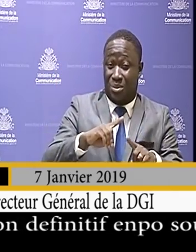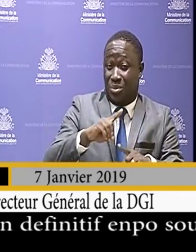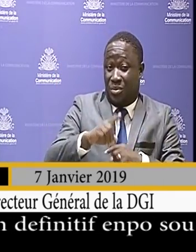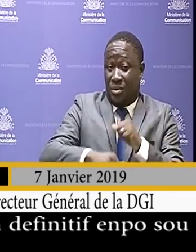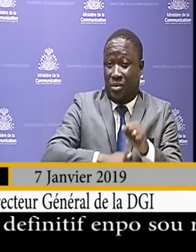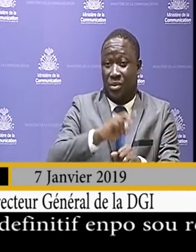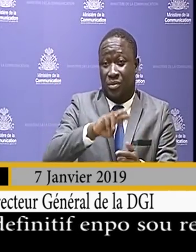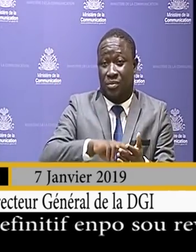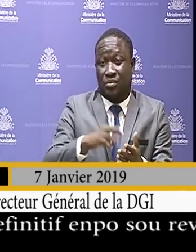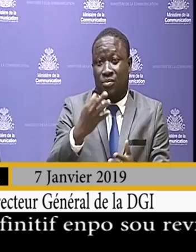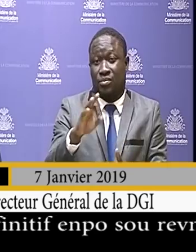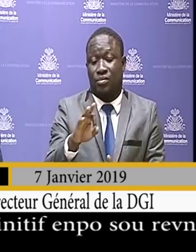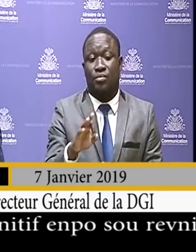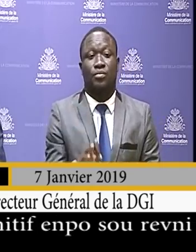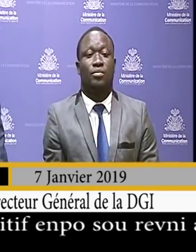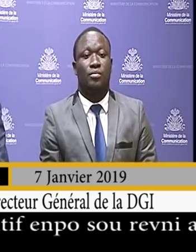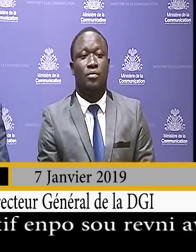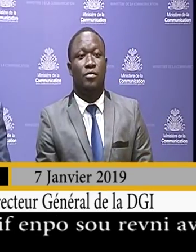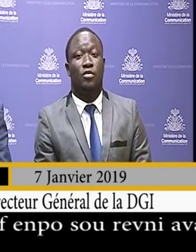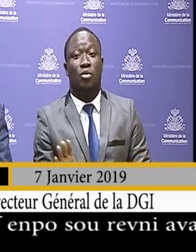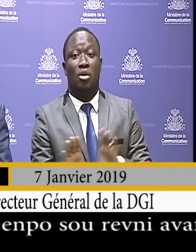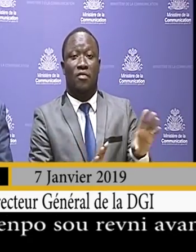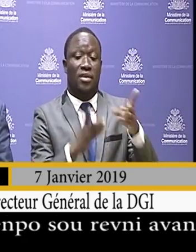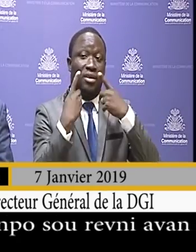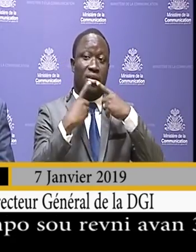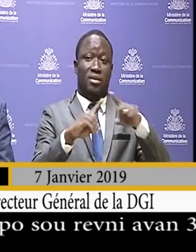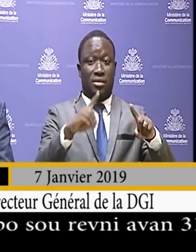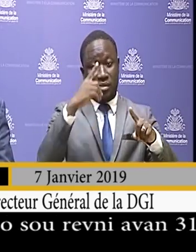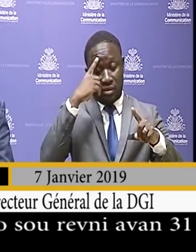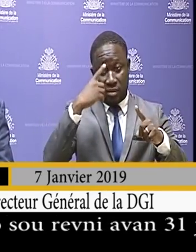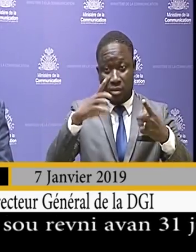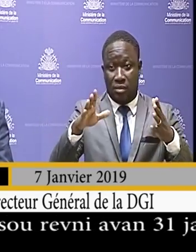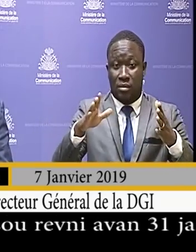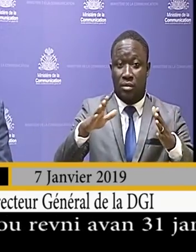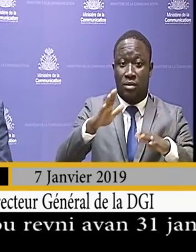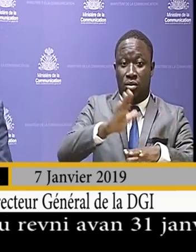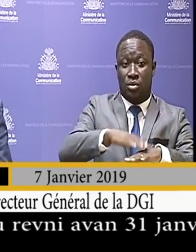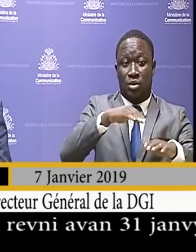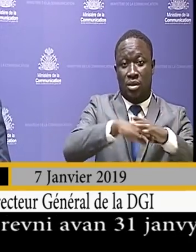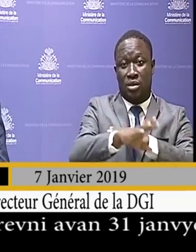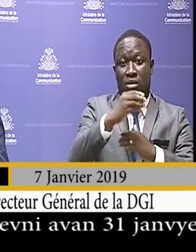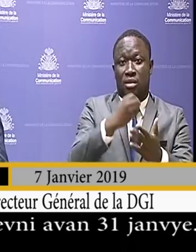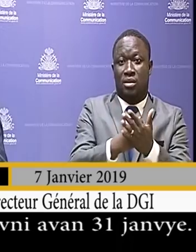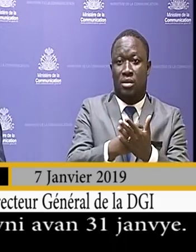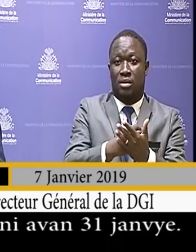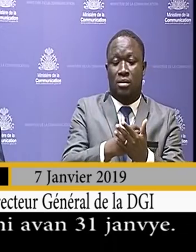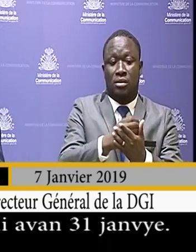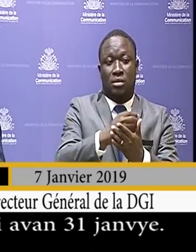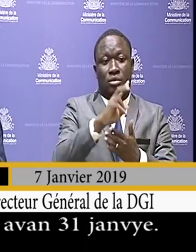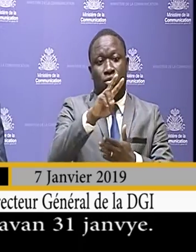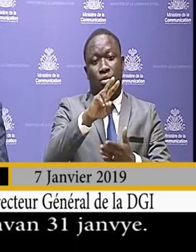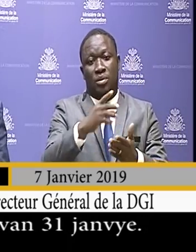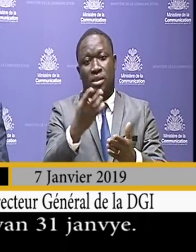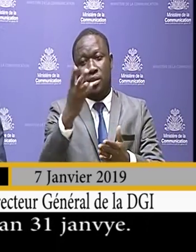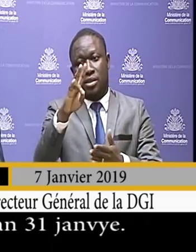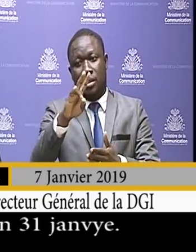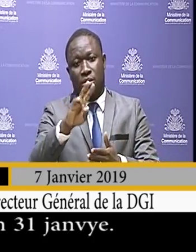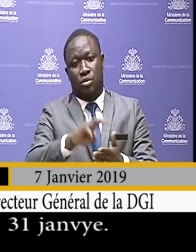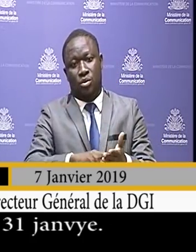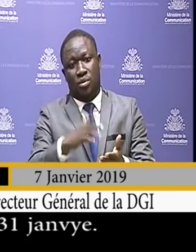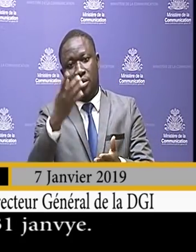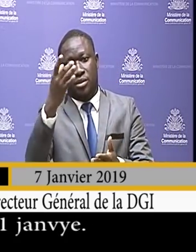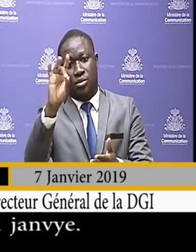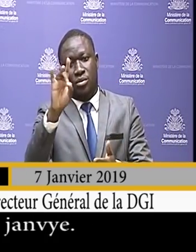fiskal, 2018-2019, men an fèr déclaration définitive d'impôt sur le revenu pou exercice fiskal, 2017